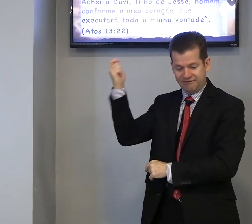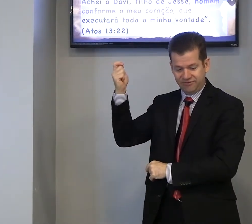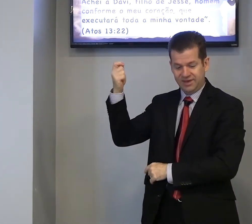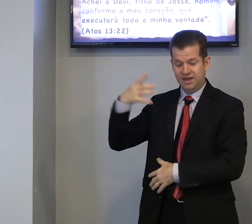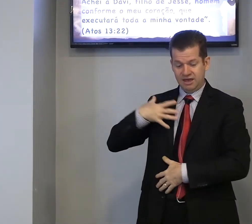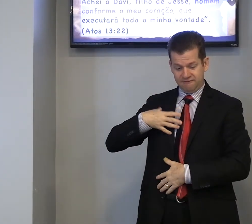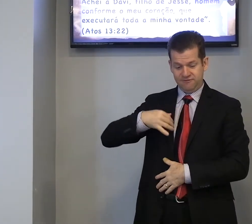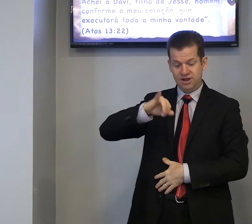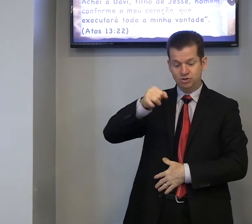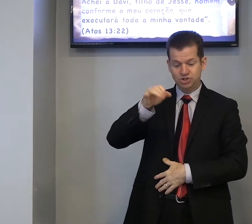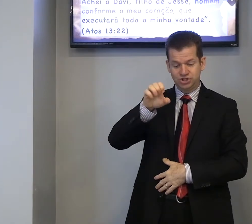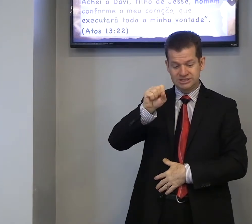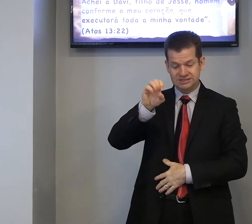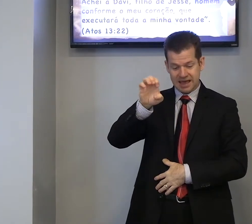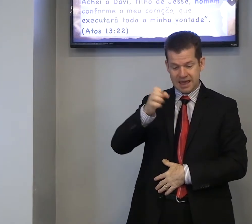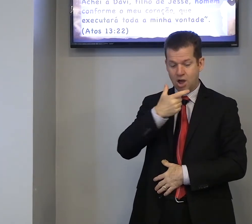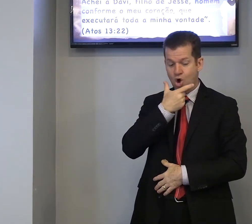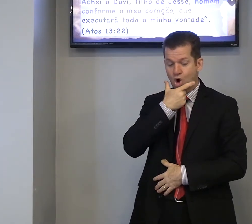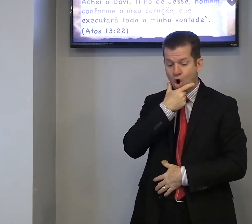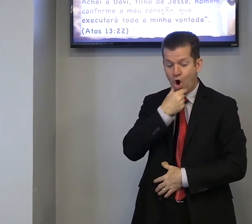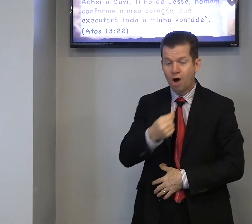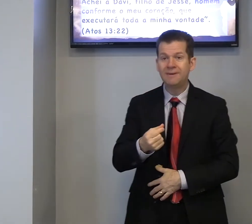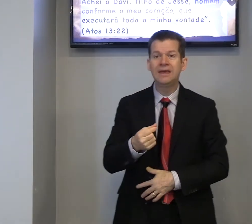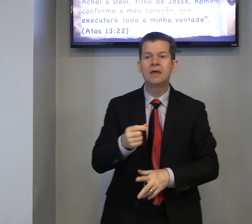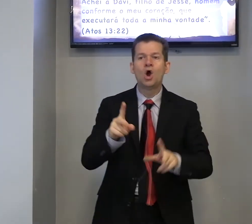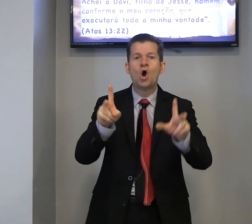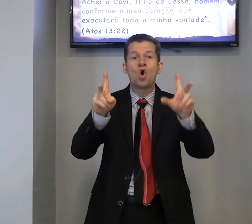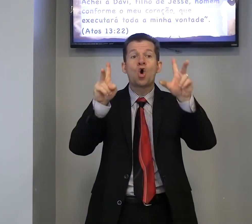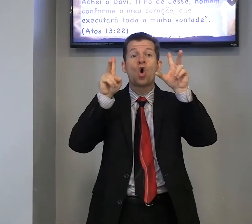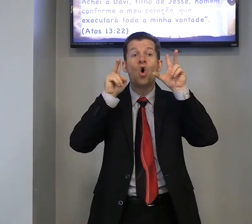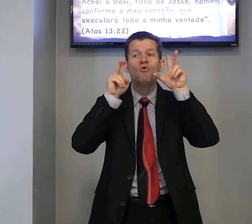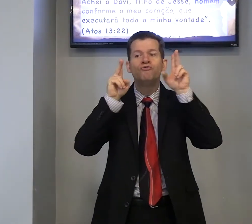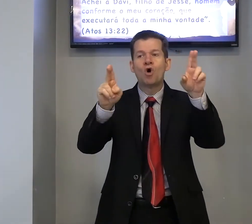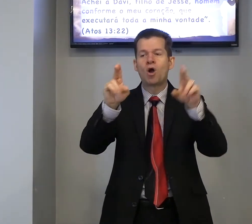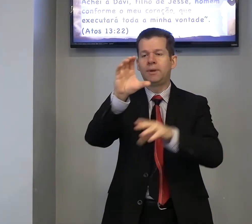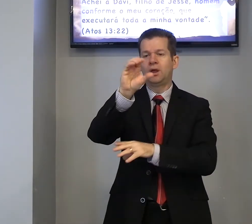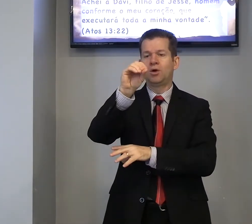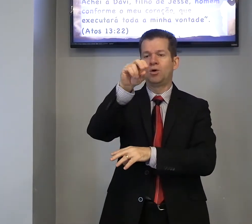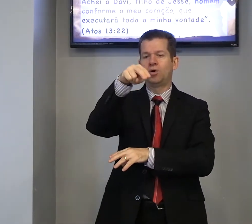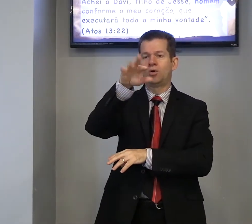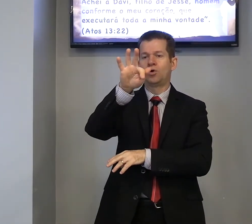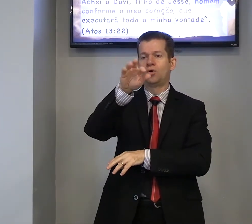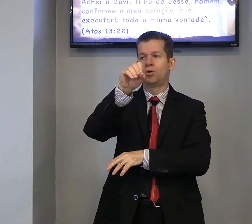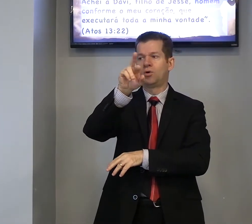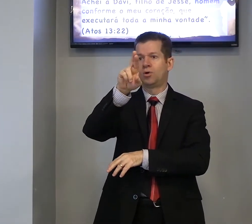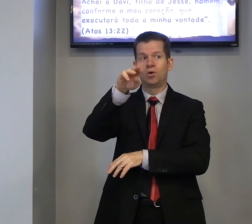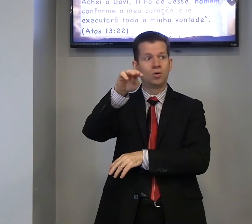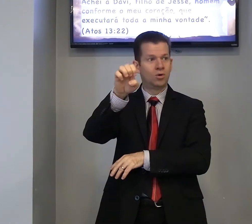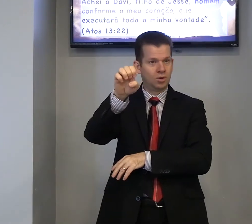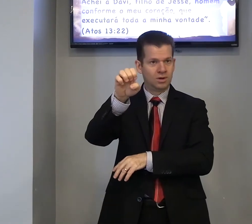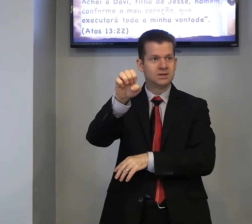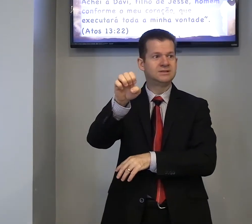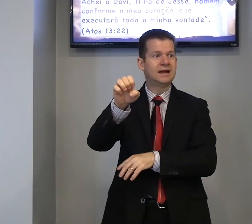Davi, filho de Jessé, homem, conforme, certo,